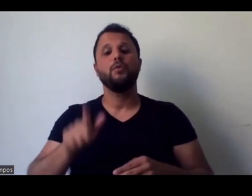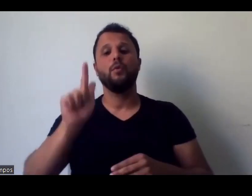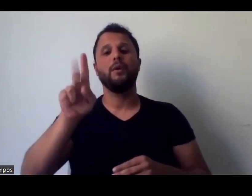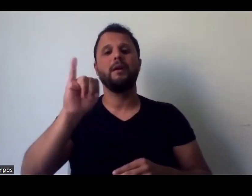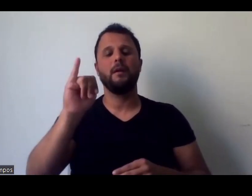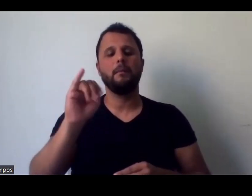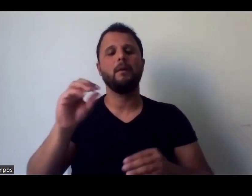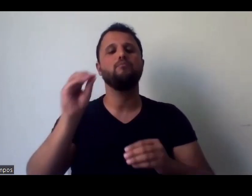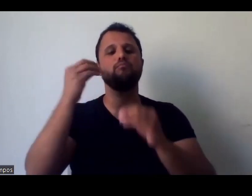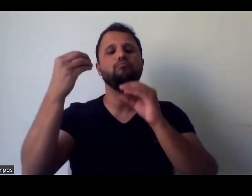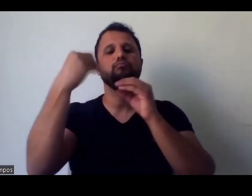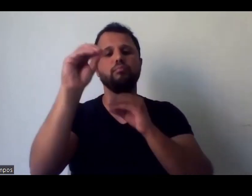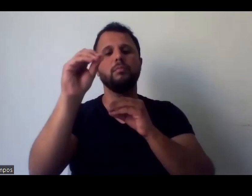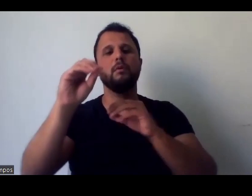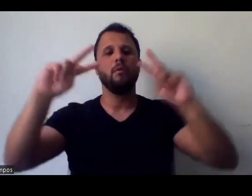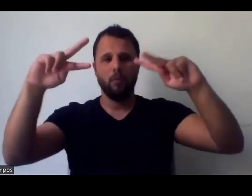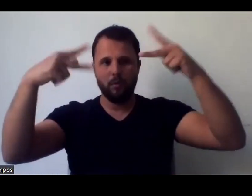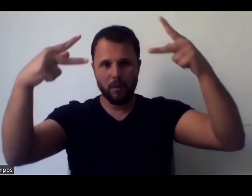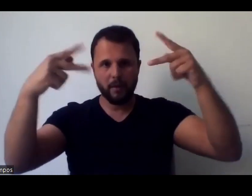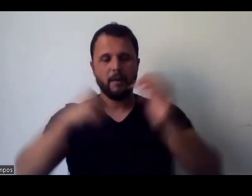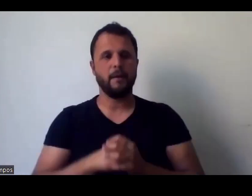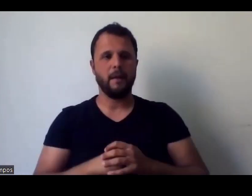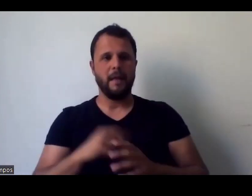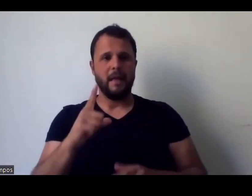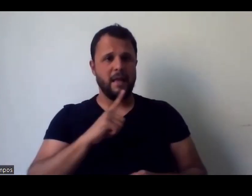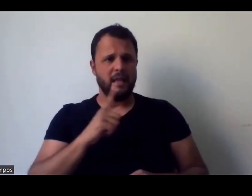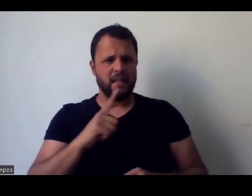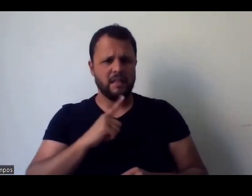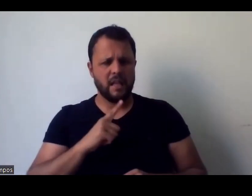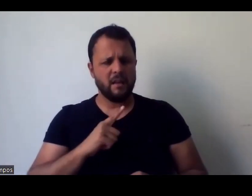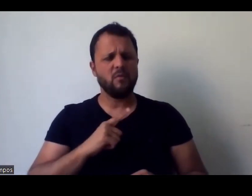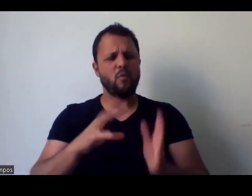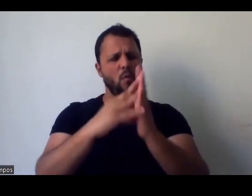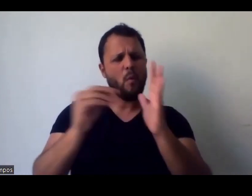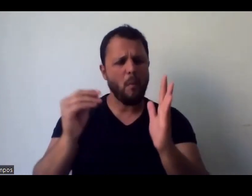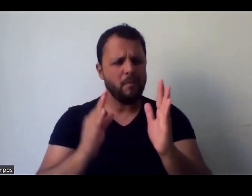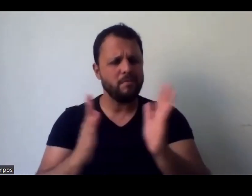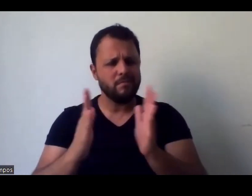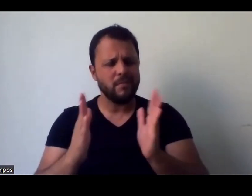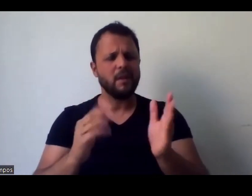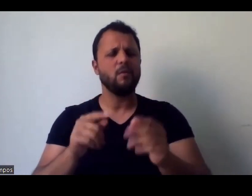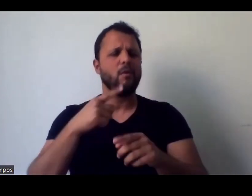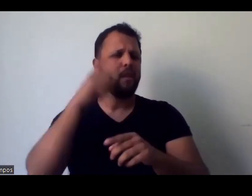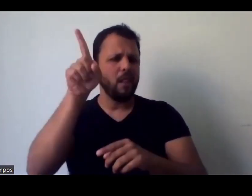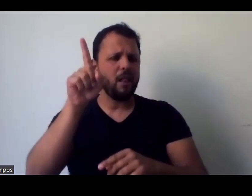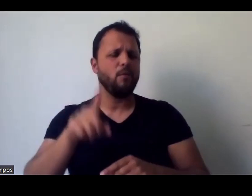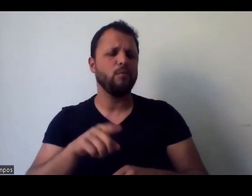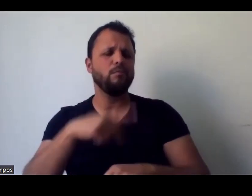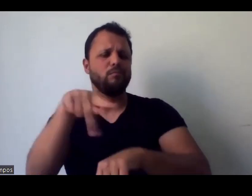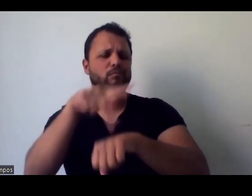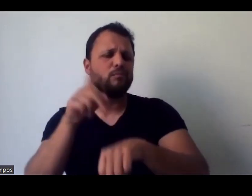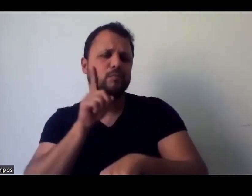tem um formato, né, que nos Estados Unidos chama muito de hackathon, assim, dessa ideia de uma maratona, né, coletiva,